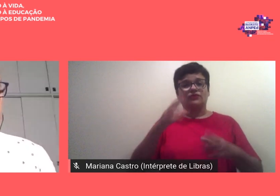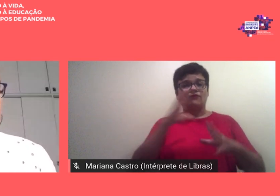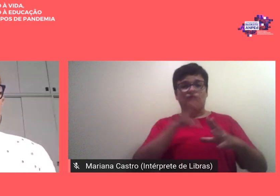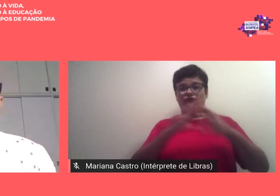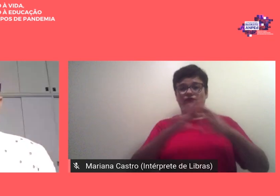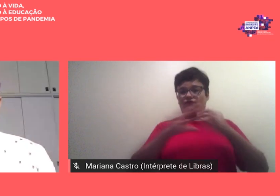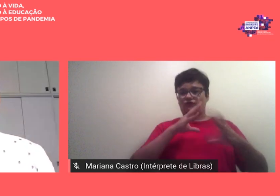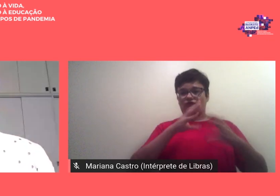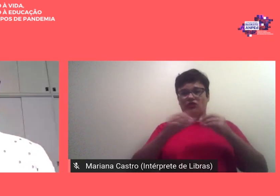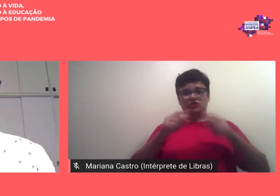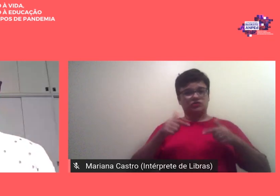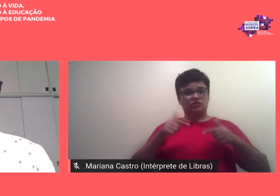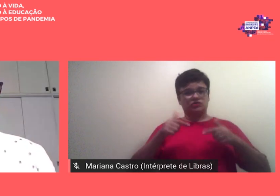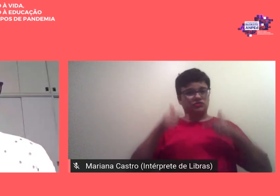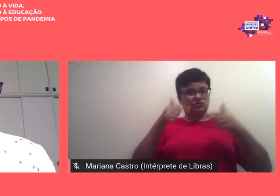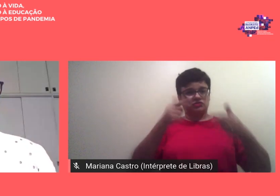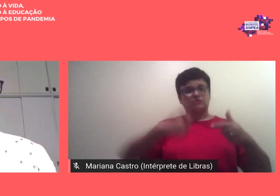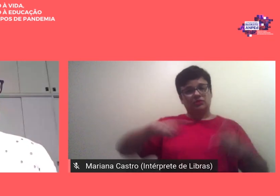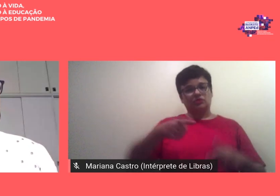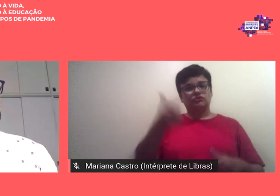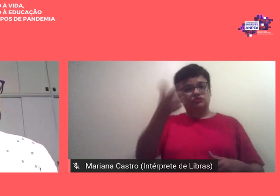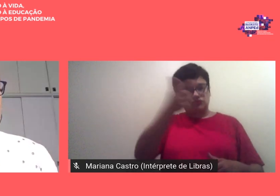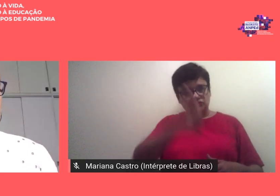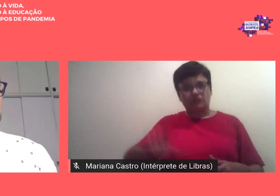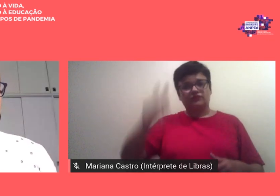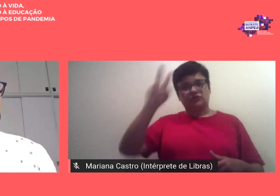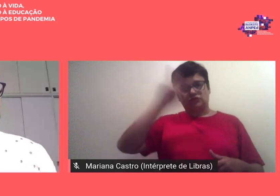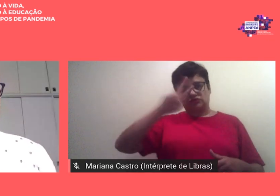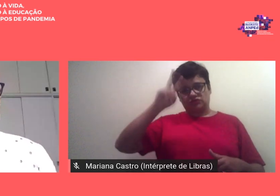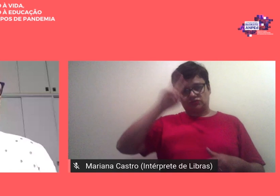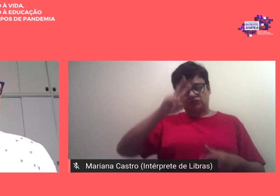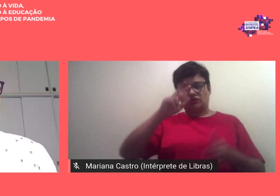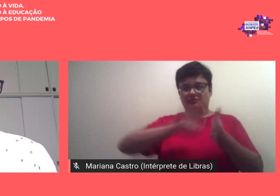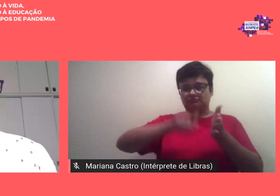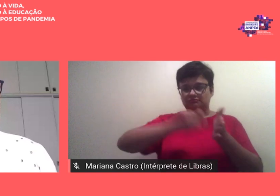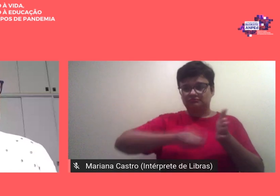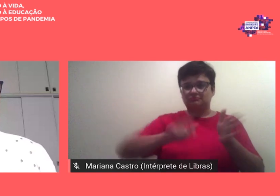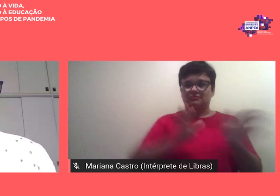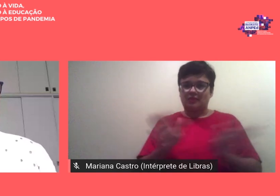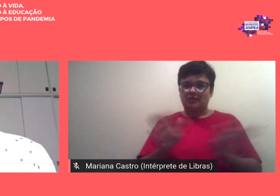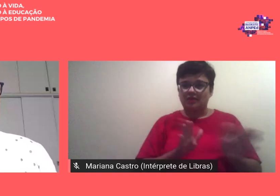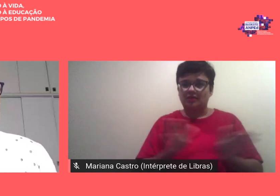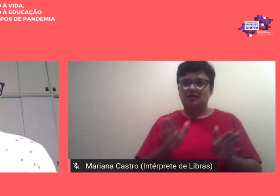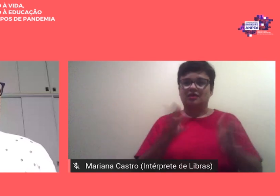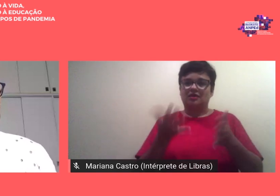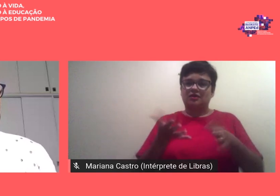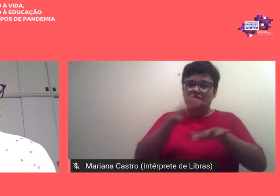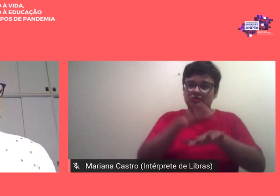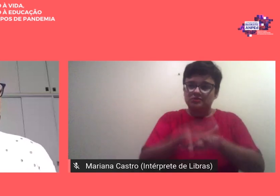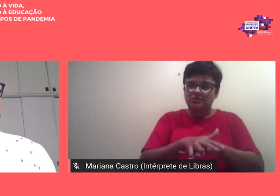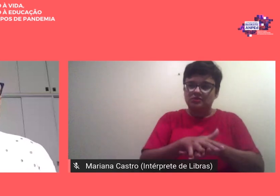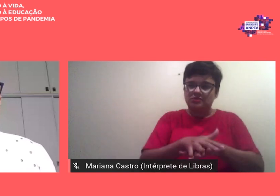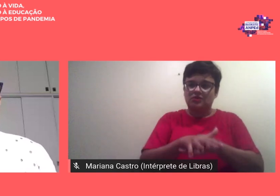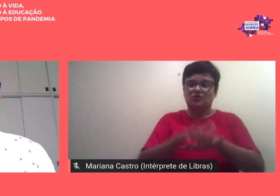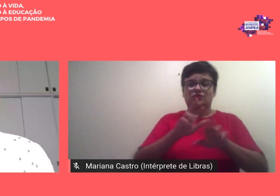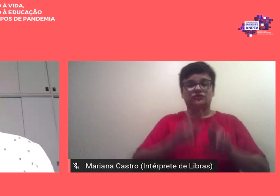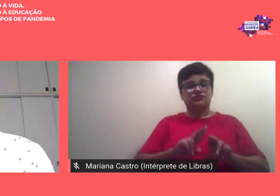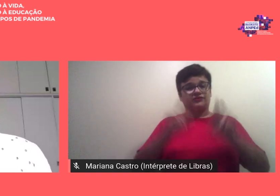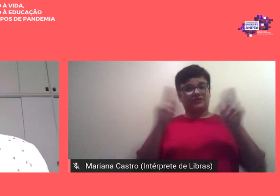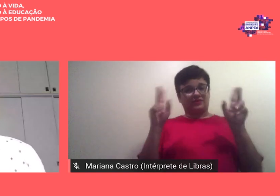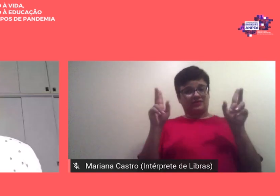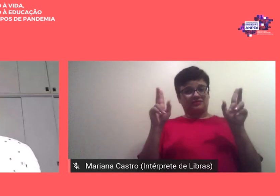fazendo e escrevendo nossa história acessibilidade inclusão e diferença